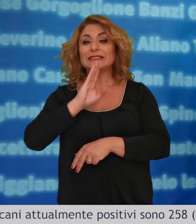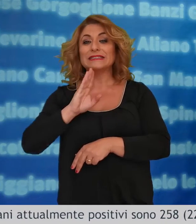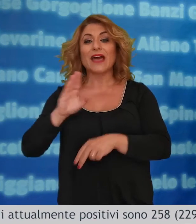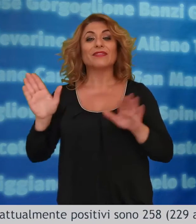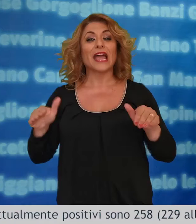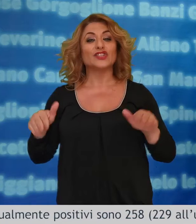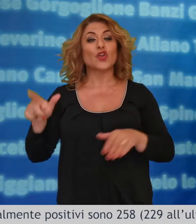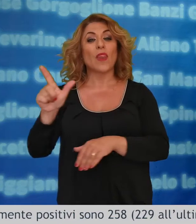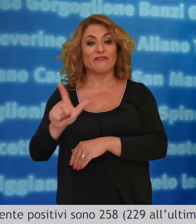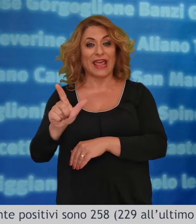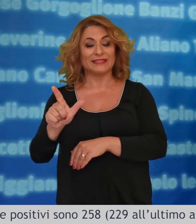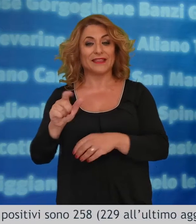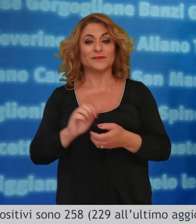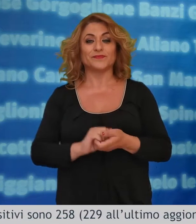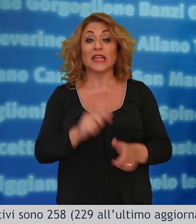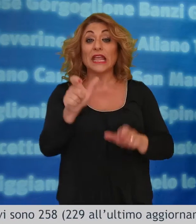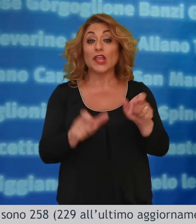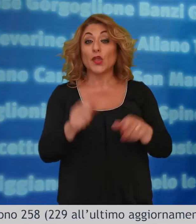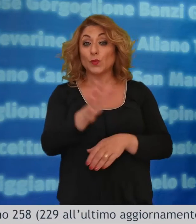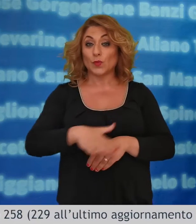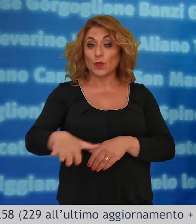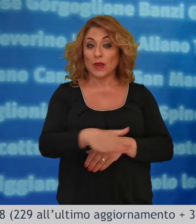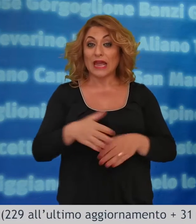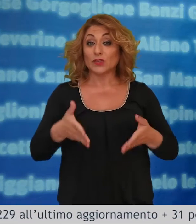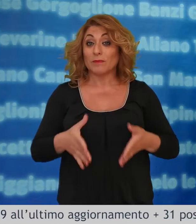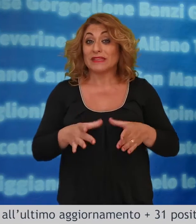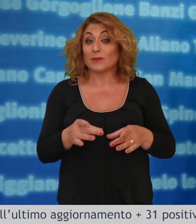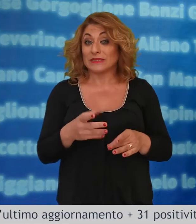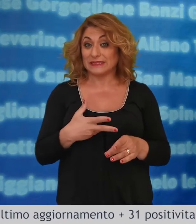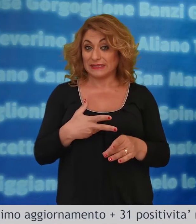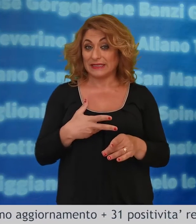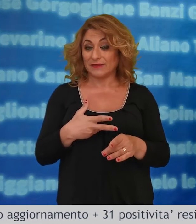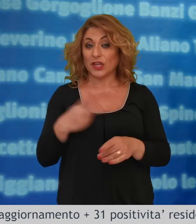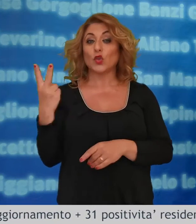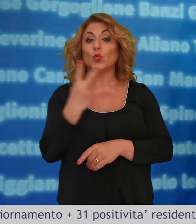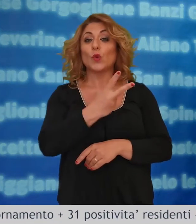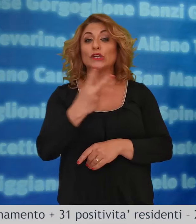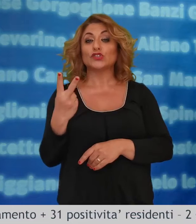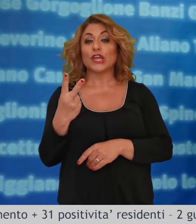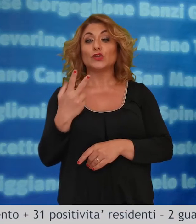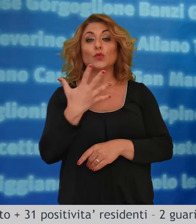i lucani attualmente positivi sono 258